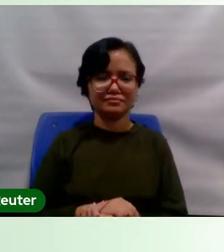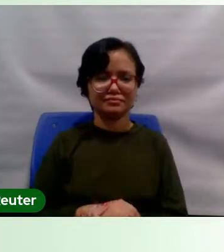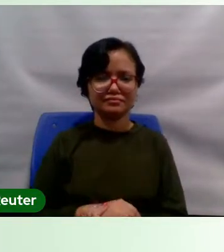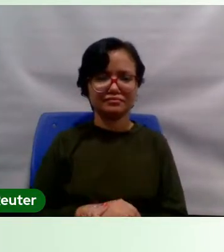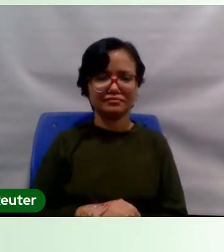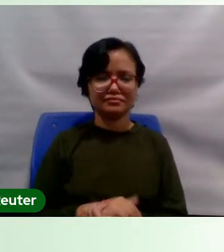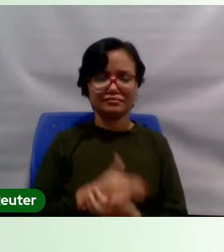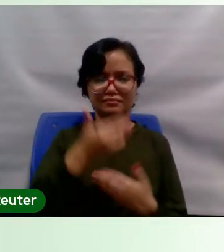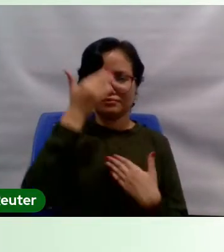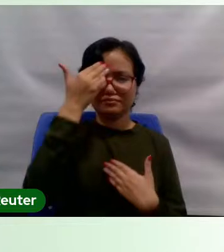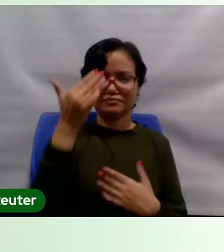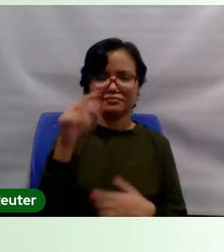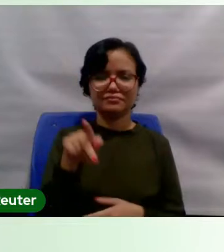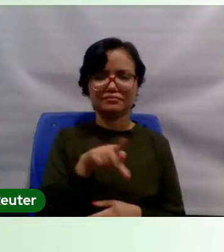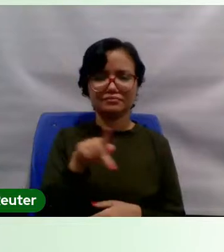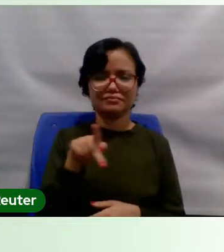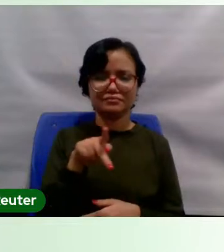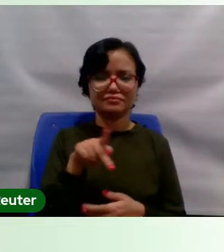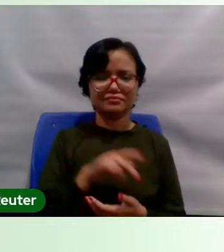Agradecer ao professor